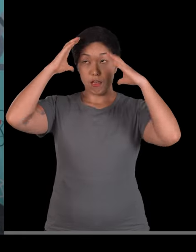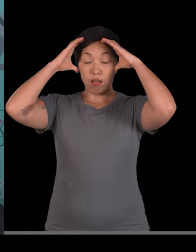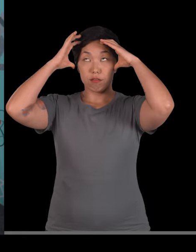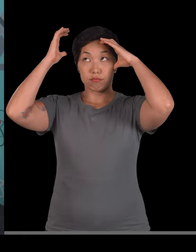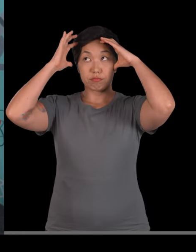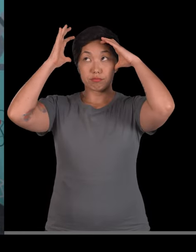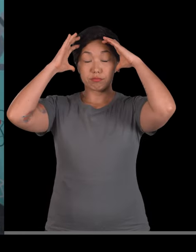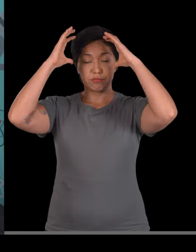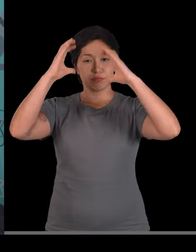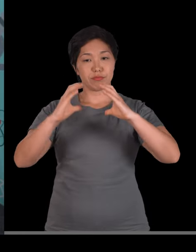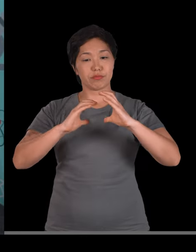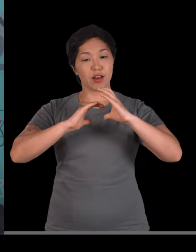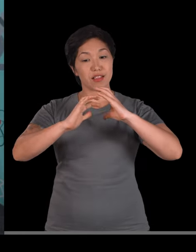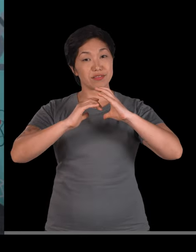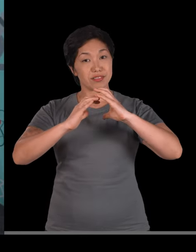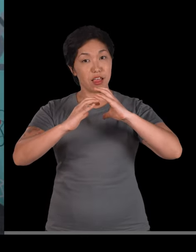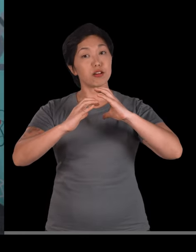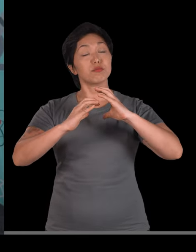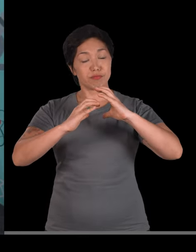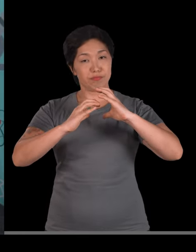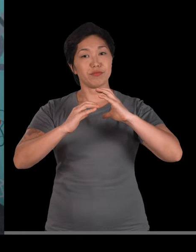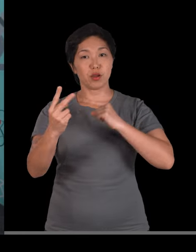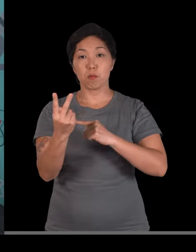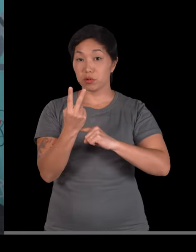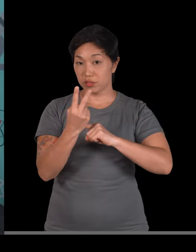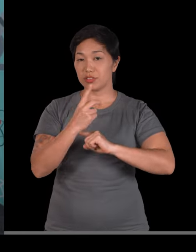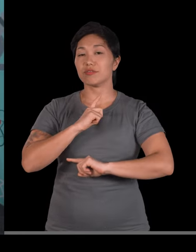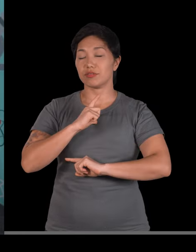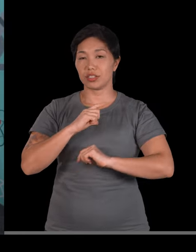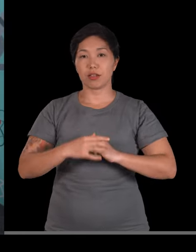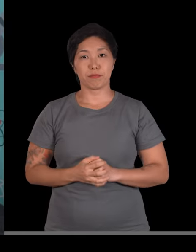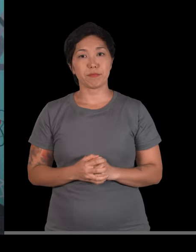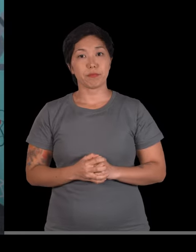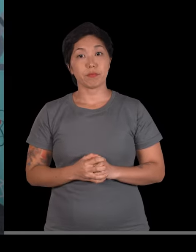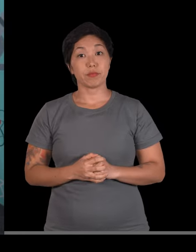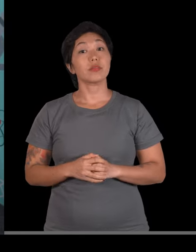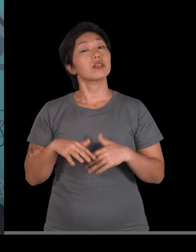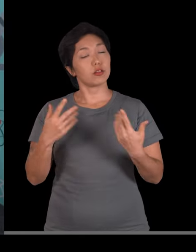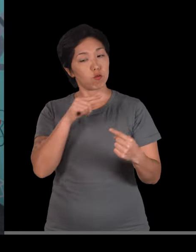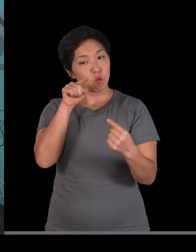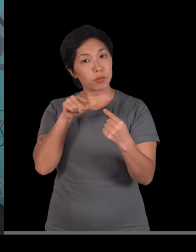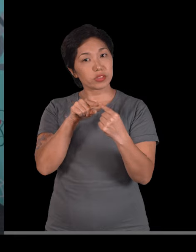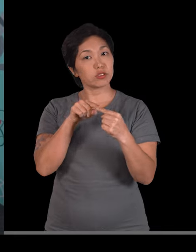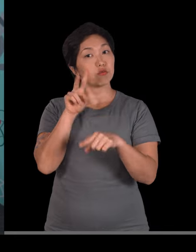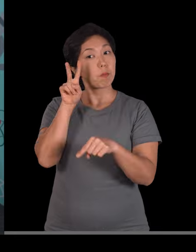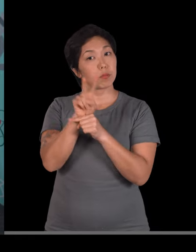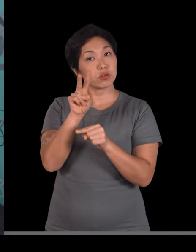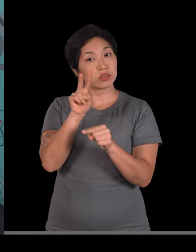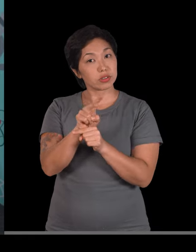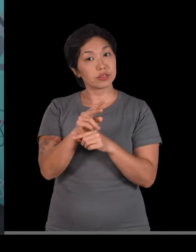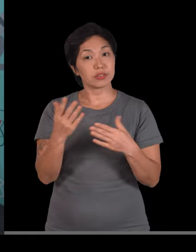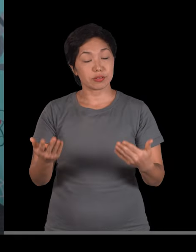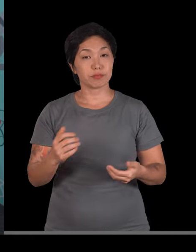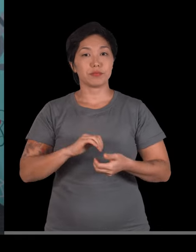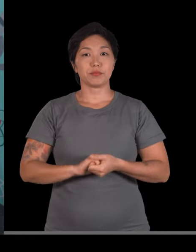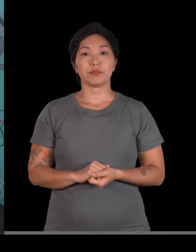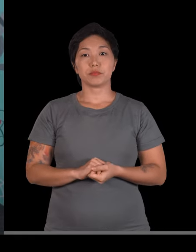dentro, fica o nosso cérebro, tá protegido. Então, função também de proteção. Além de ser uma